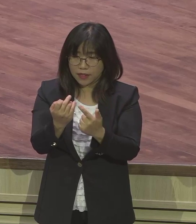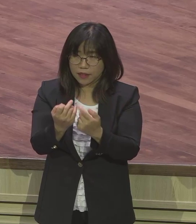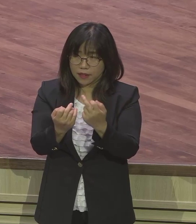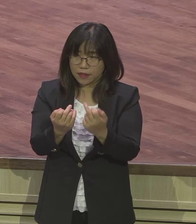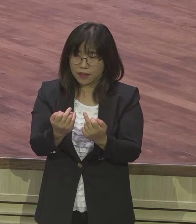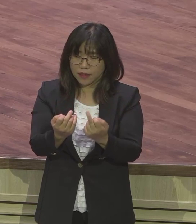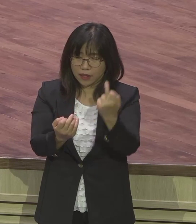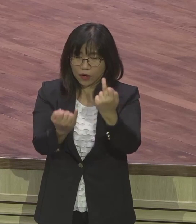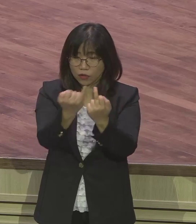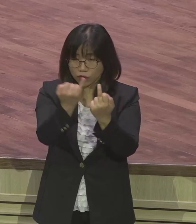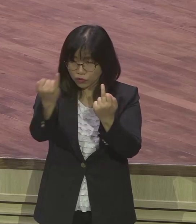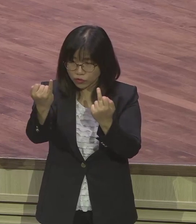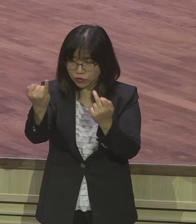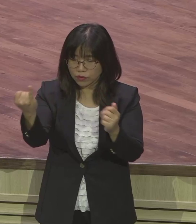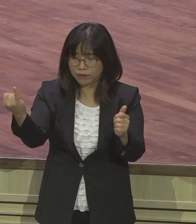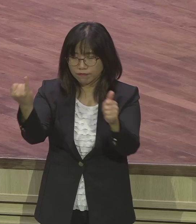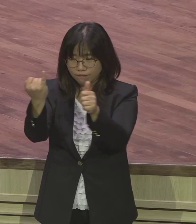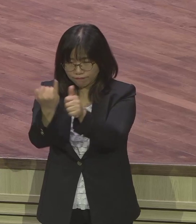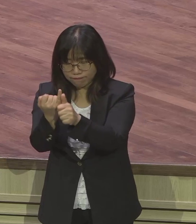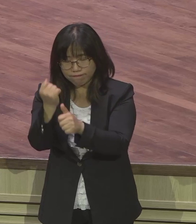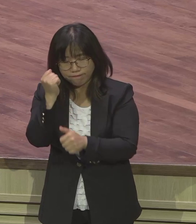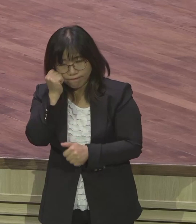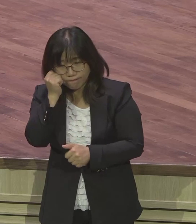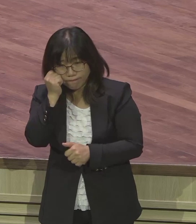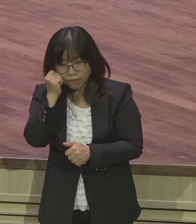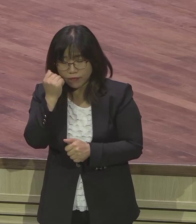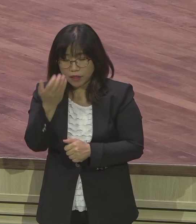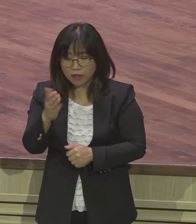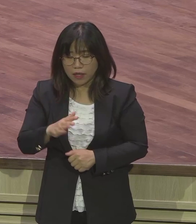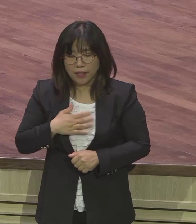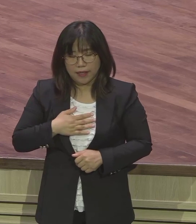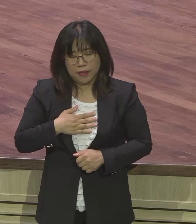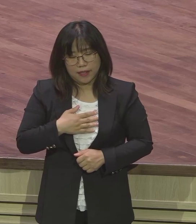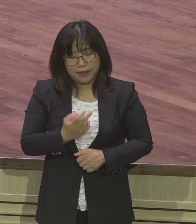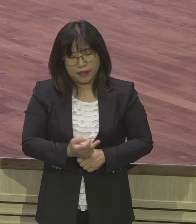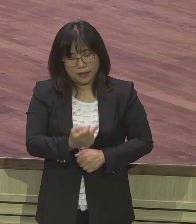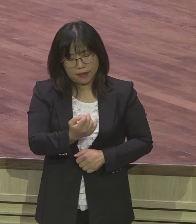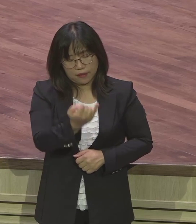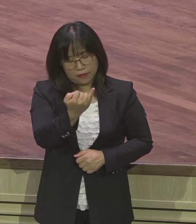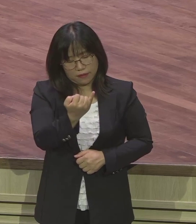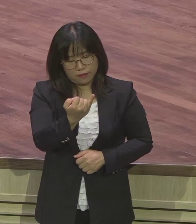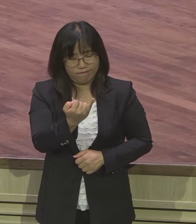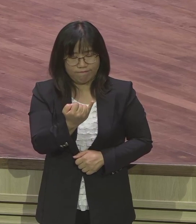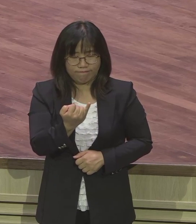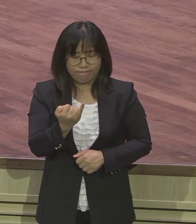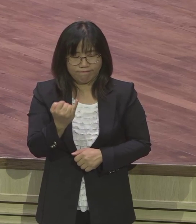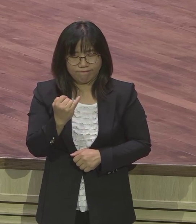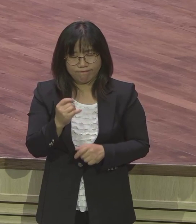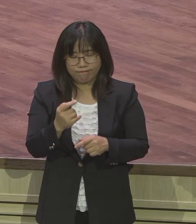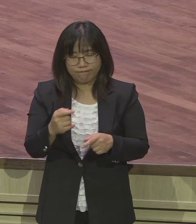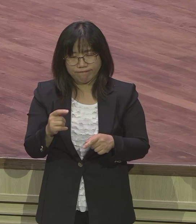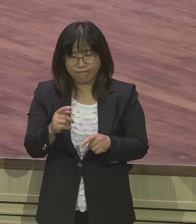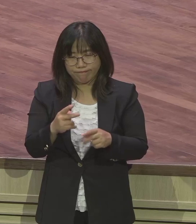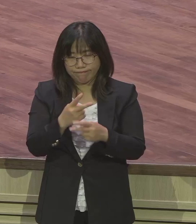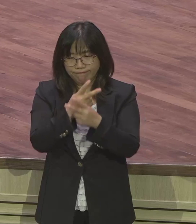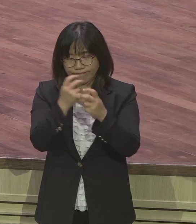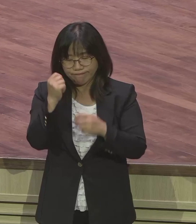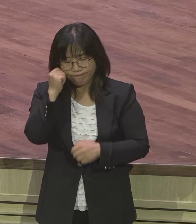이 오난은 다말과 관계를 하면서 땅에다가 계속 설정하는 거예요